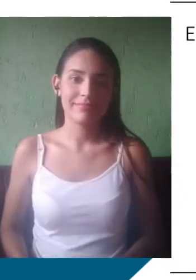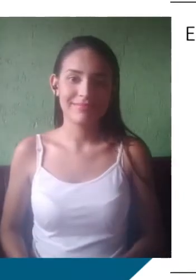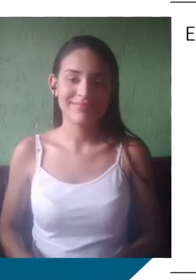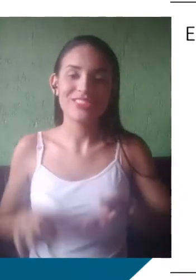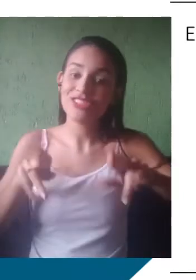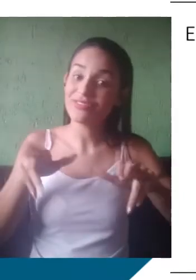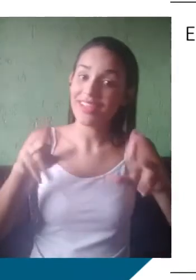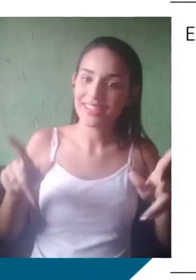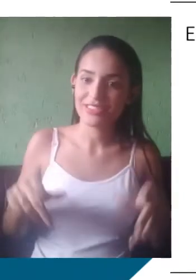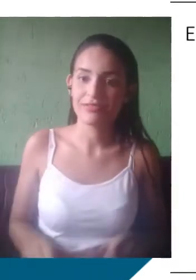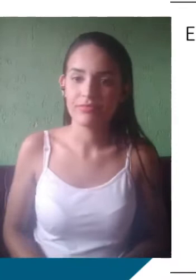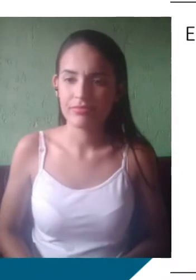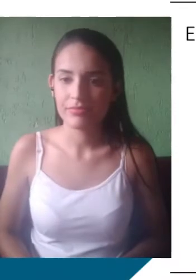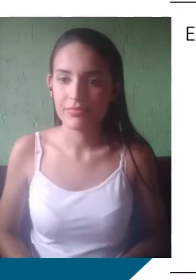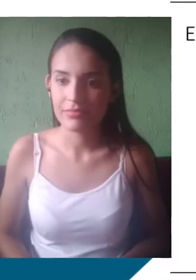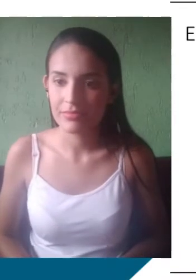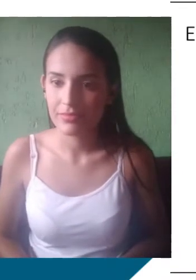Diferentes sotaques brasileiros.